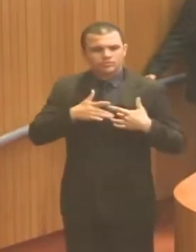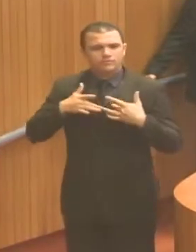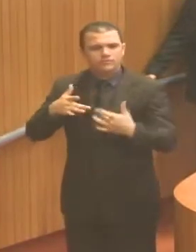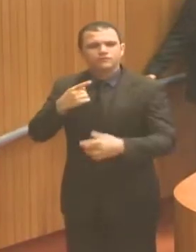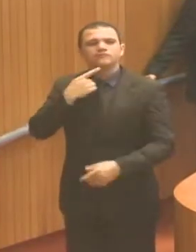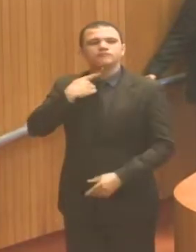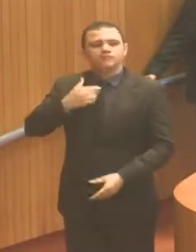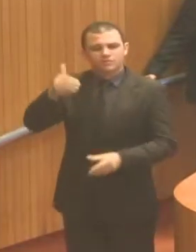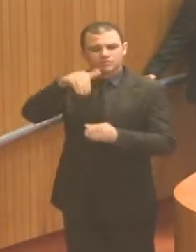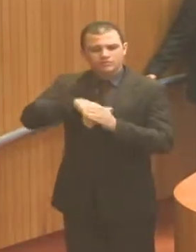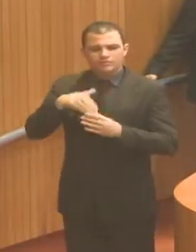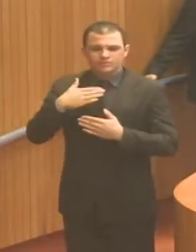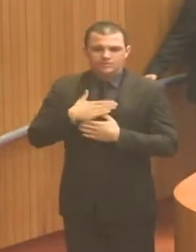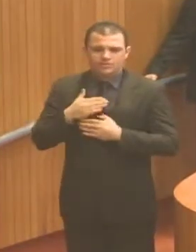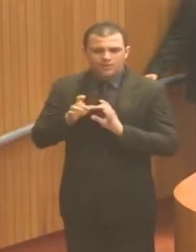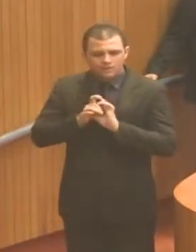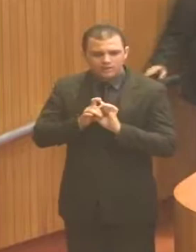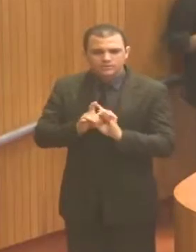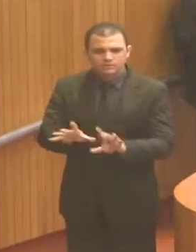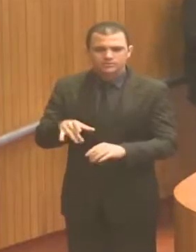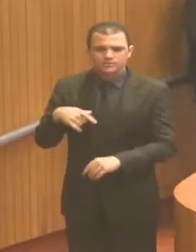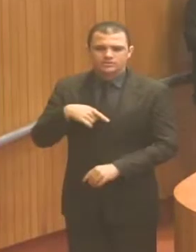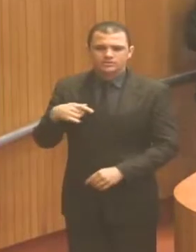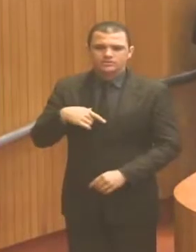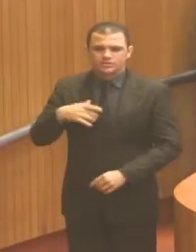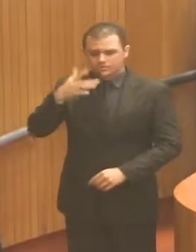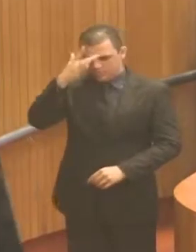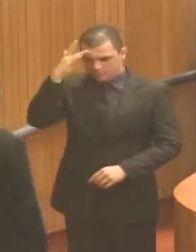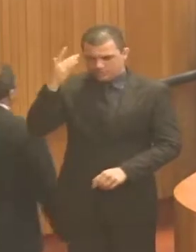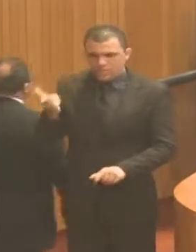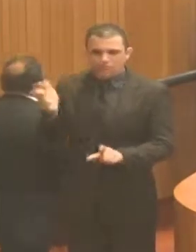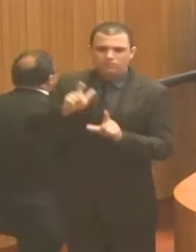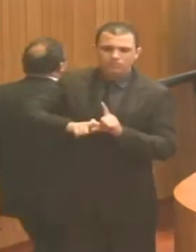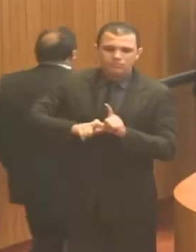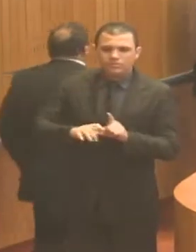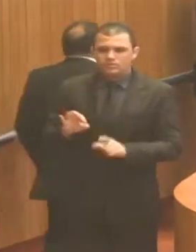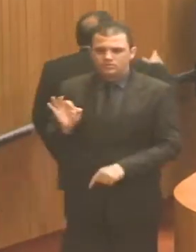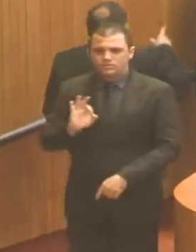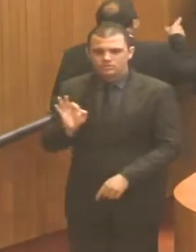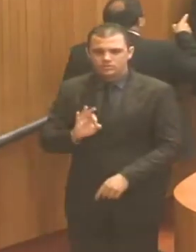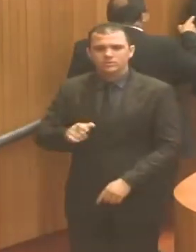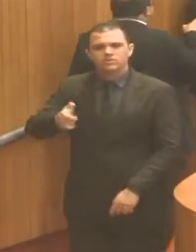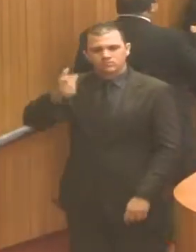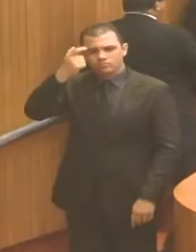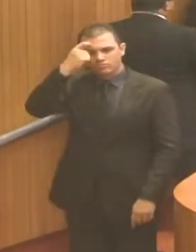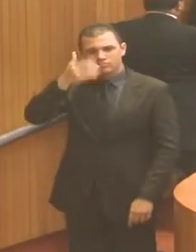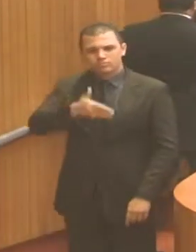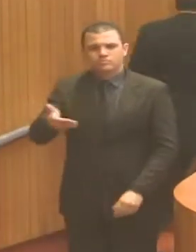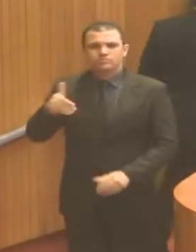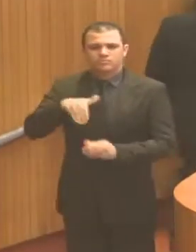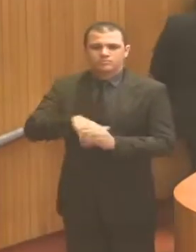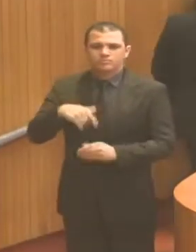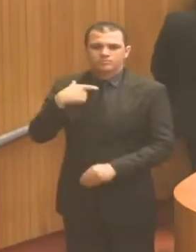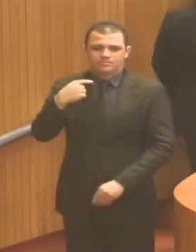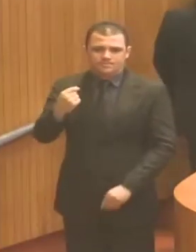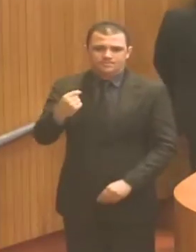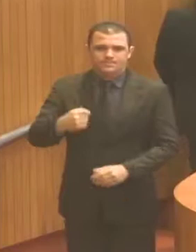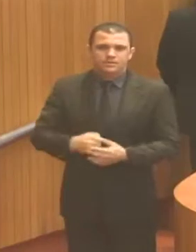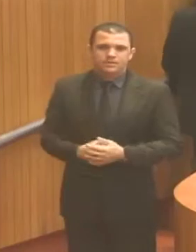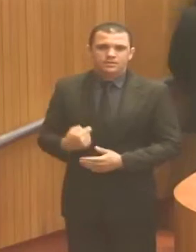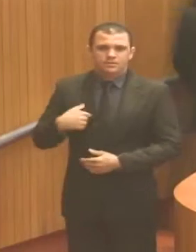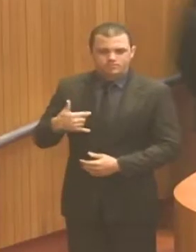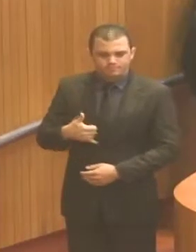votos livres, votos desatrelados, votos conscientes. Isso me